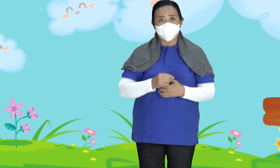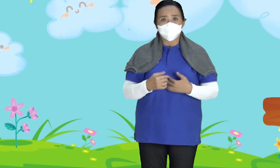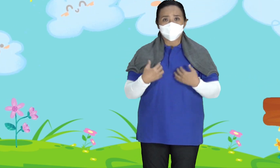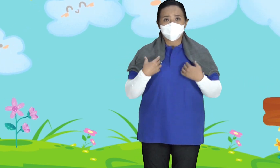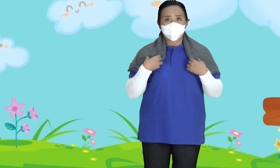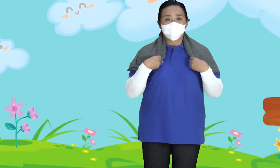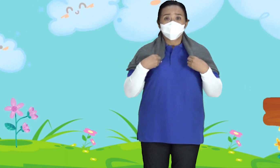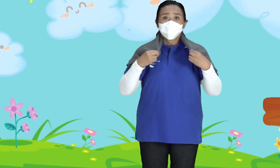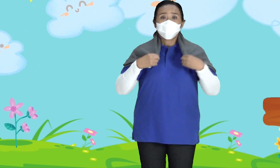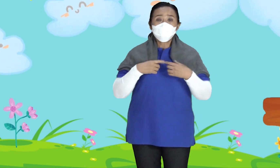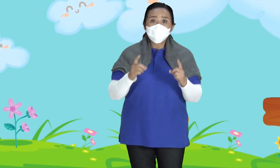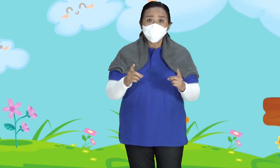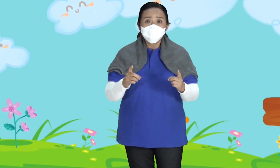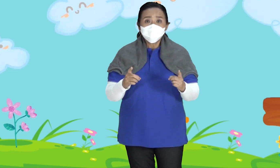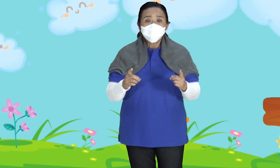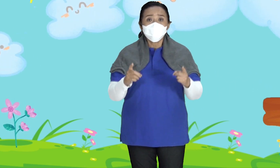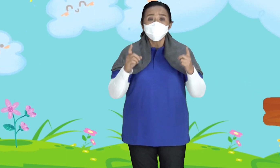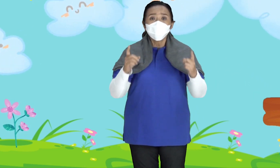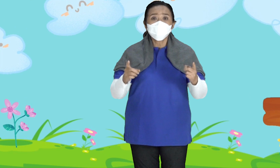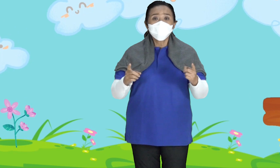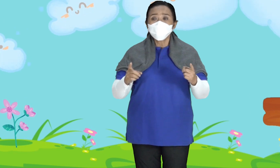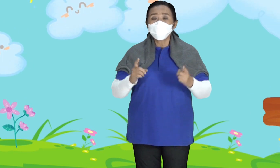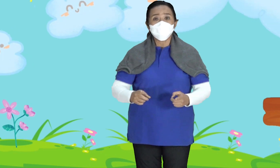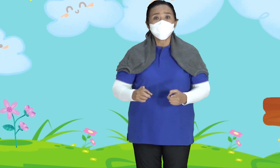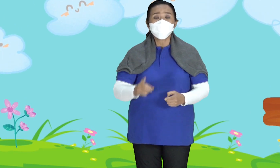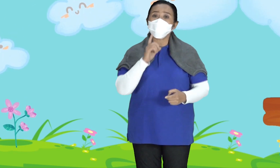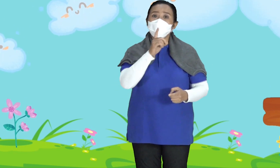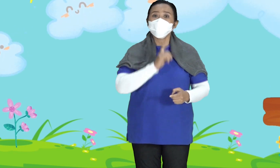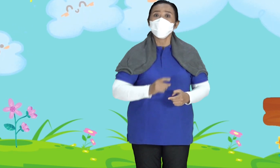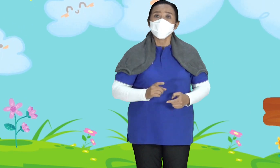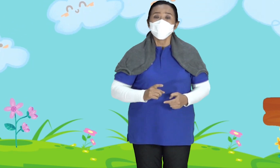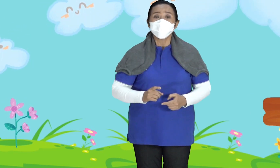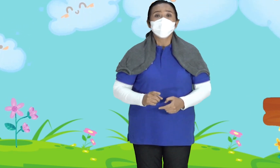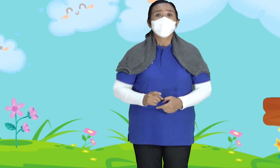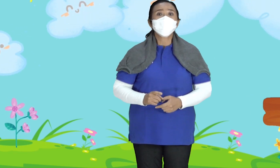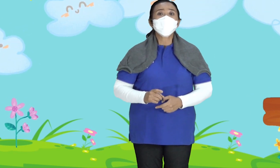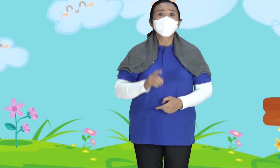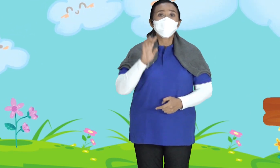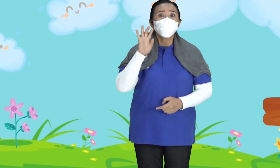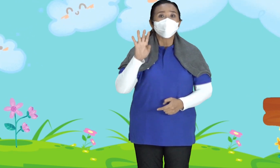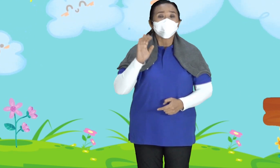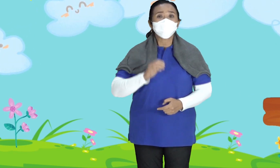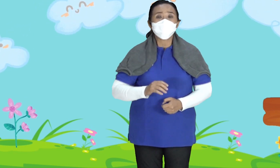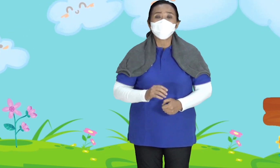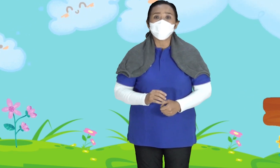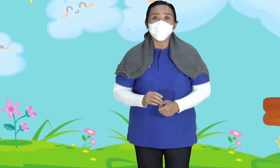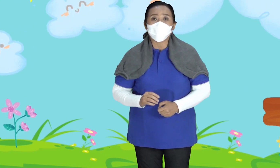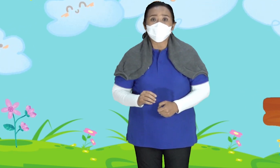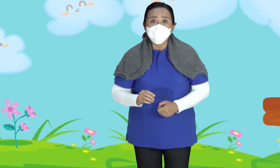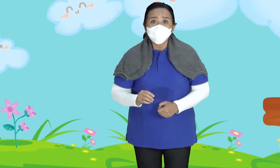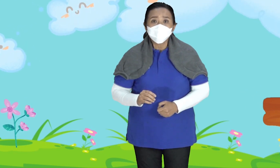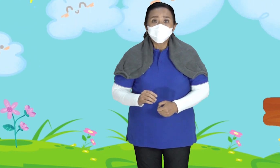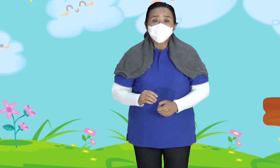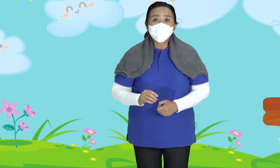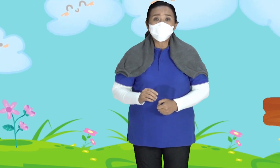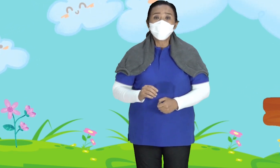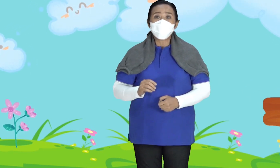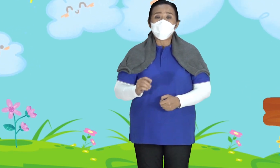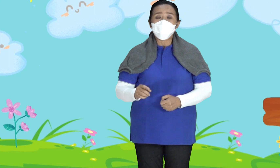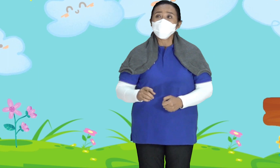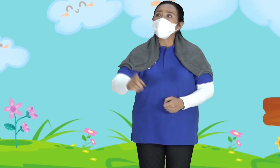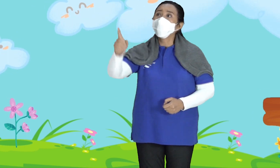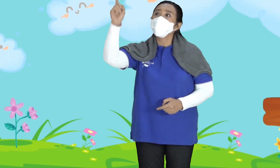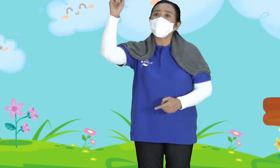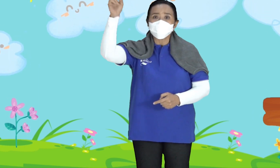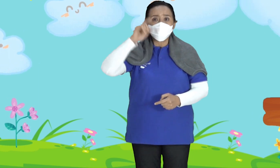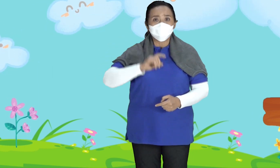Raja Ahab Bahkan Dia juga dengan berani Seorang diri Menantang 450 orang Nabi